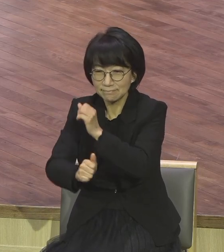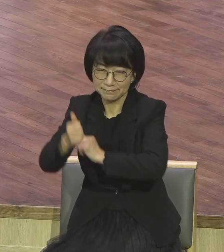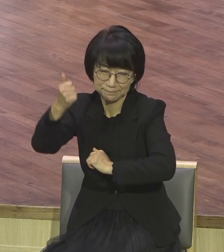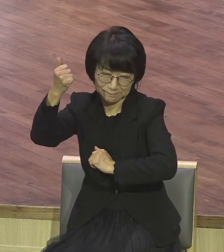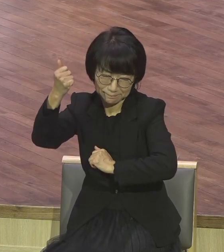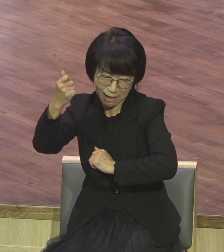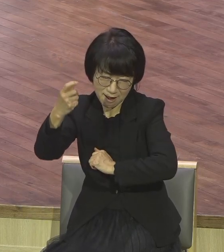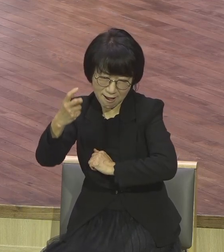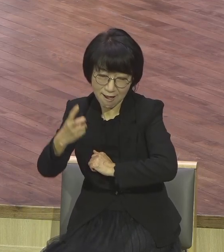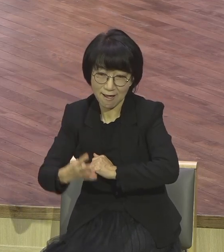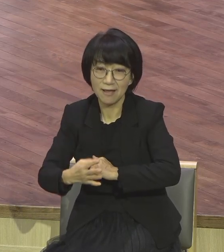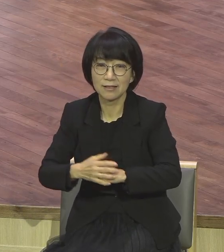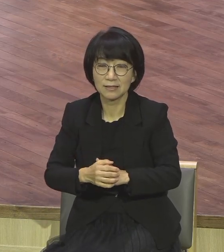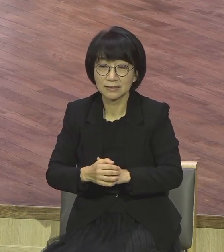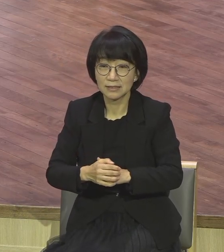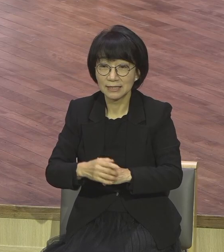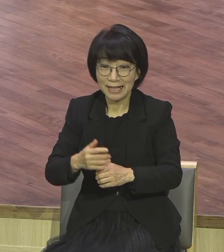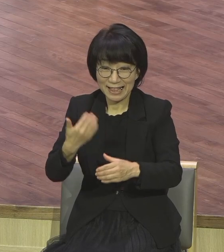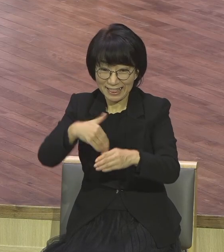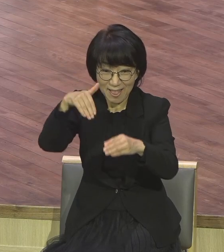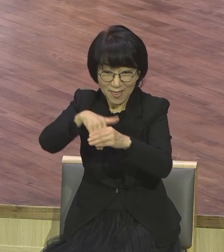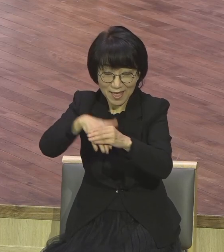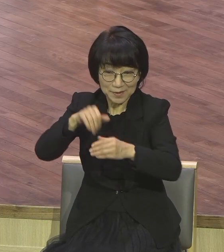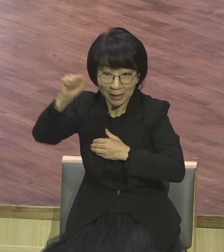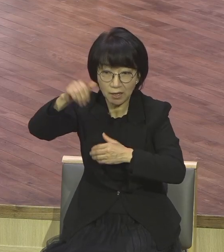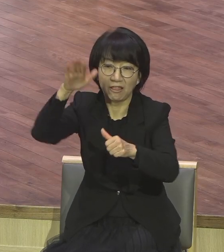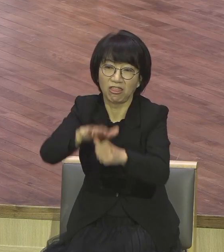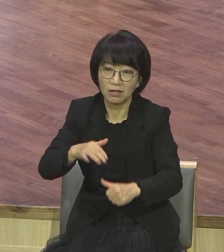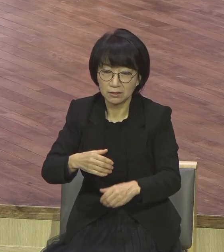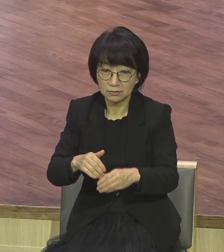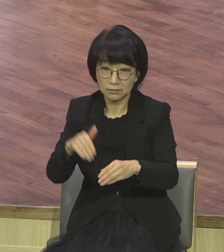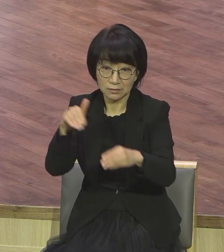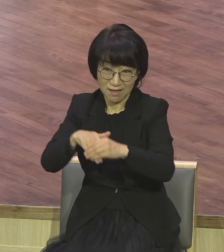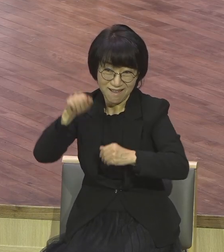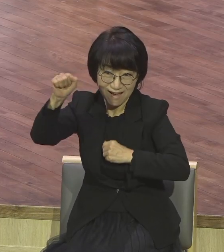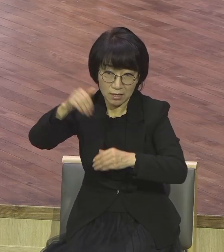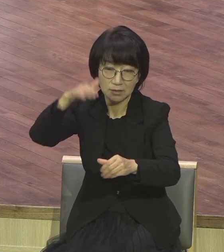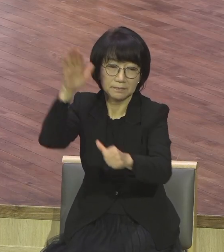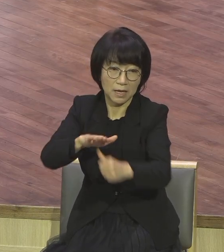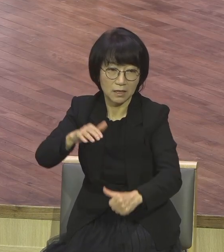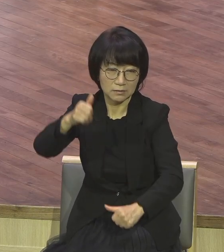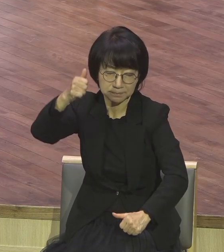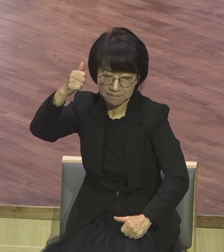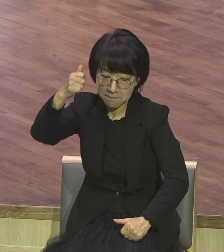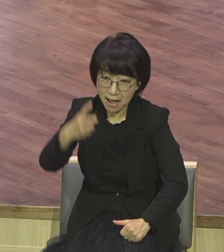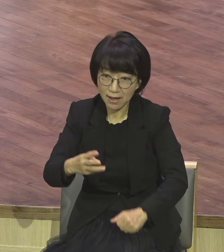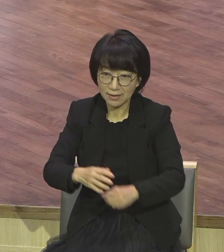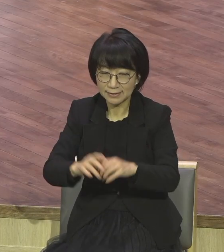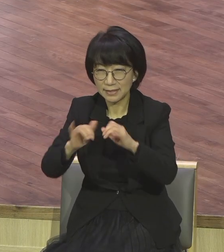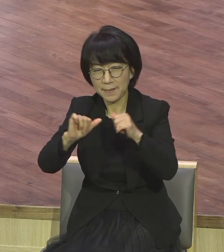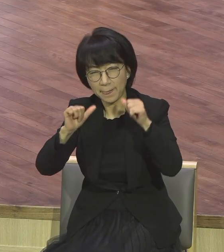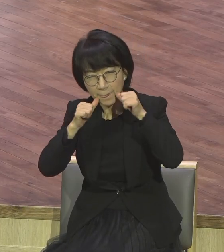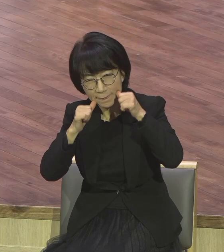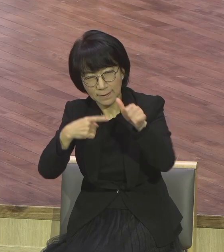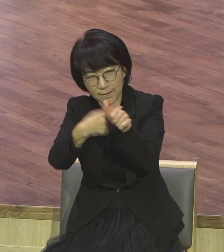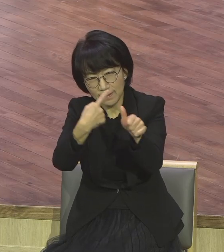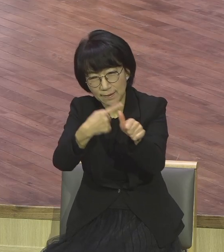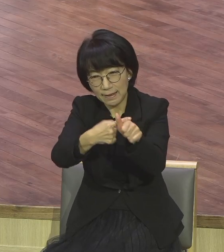대통령도 얼마나 많이 떨어뜨린지 몰라요. 엄청난 어려움을 통해서 온갖 비난과 조롱을 수많은 실패와